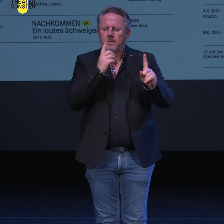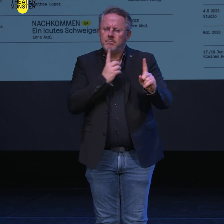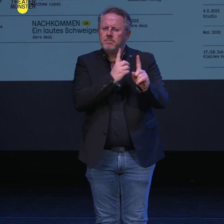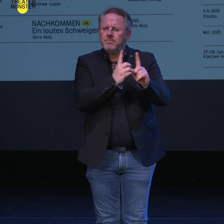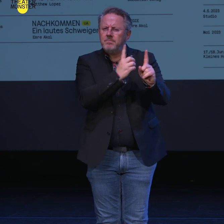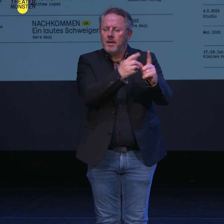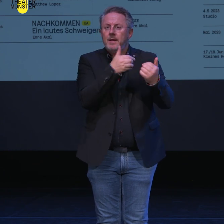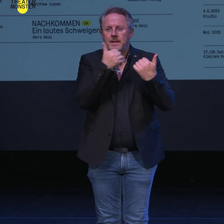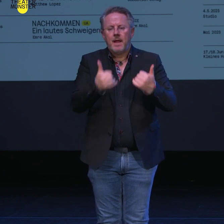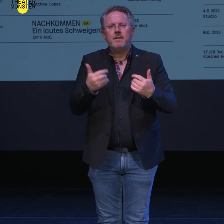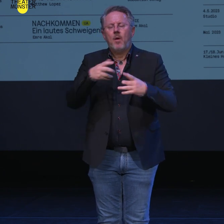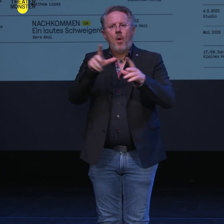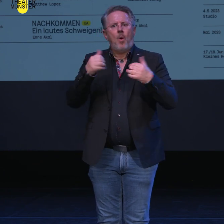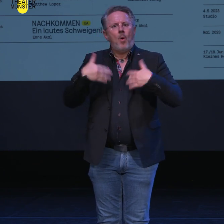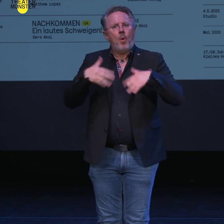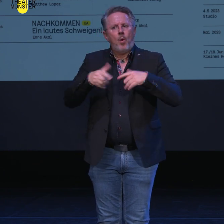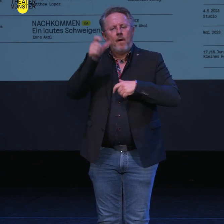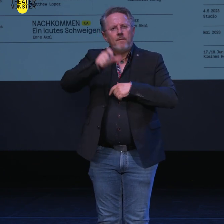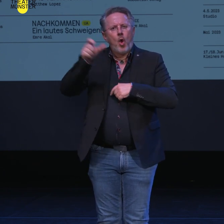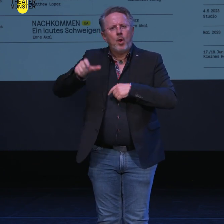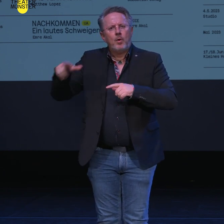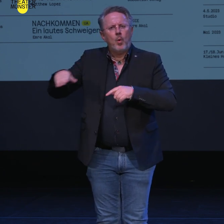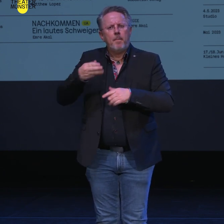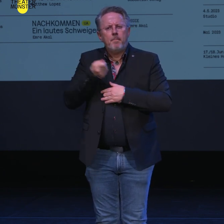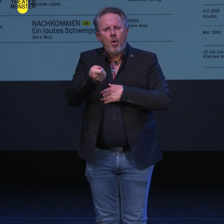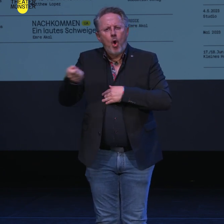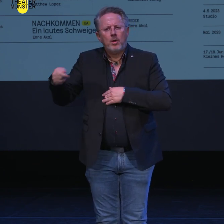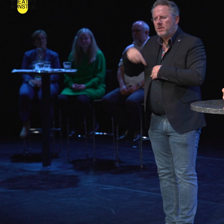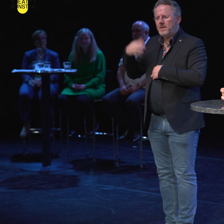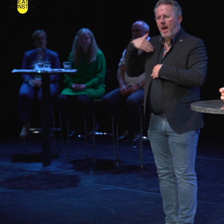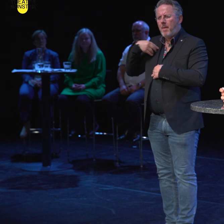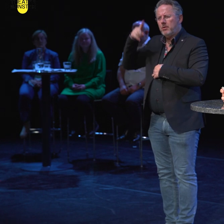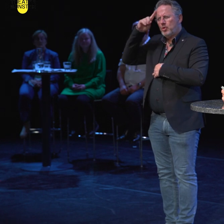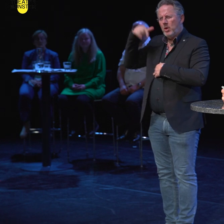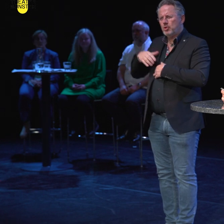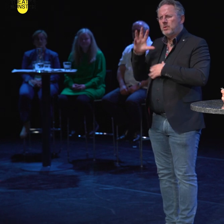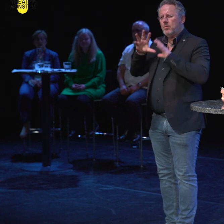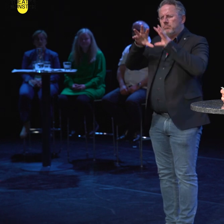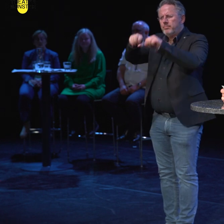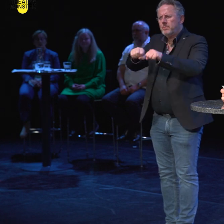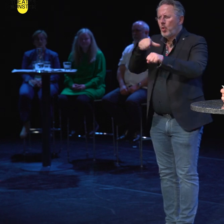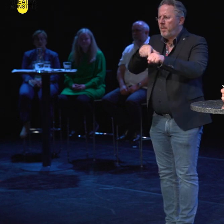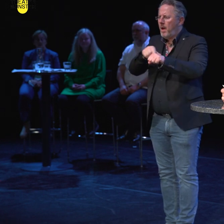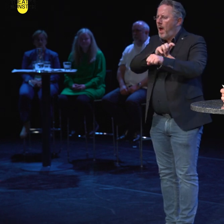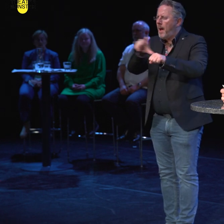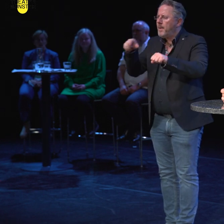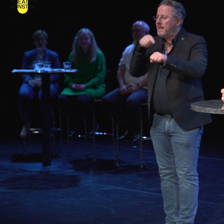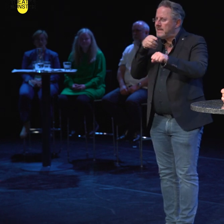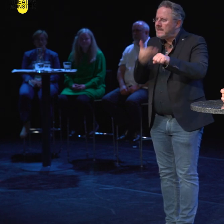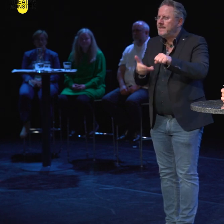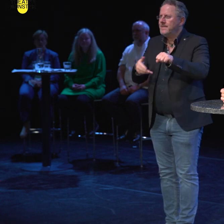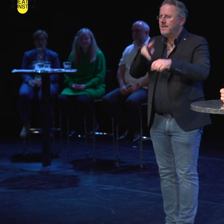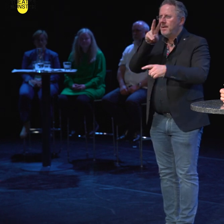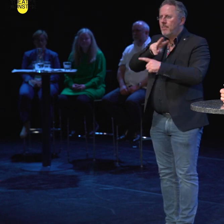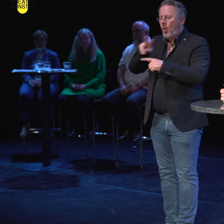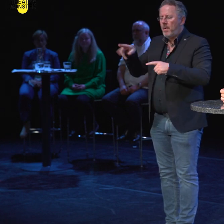Geschichte des Völkermordes an den Herero und Nama durch die deutsche Armee vor über 100 Jahren und mit den Beobachtungen, die sie da